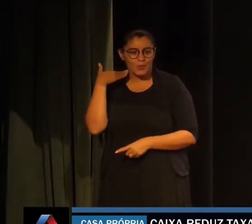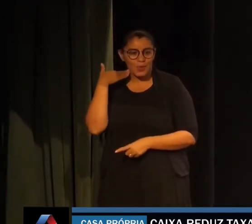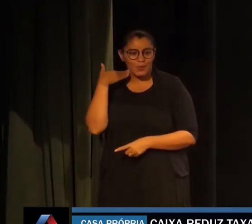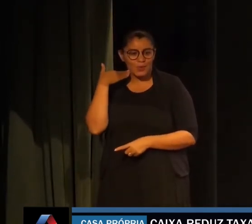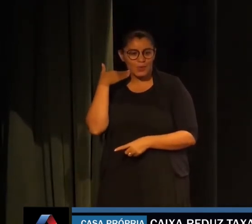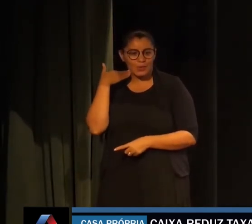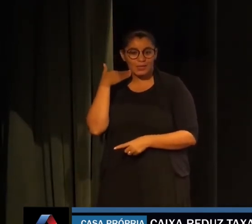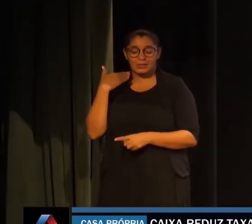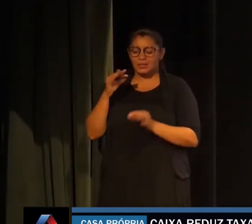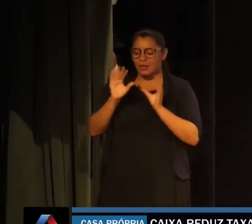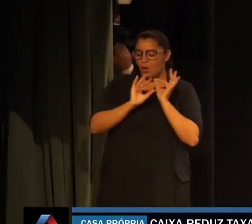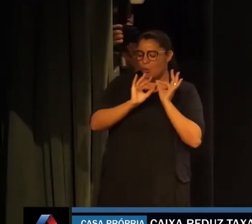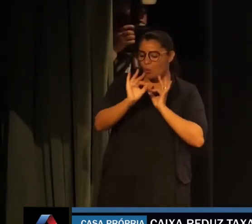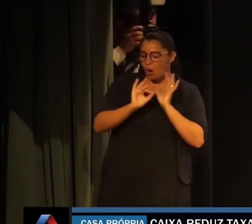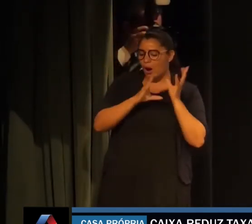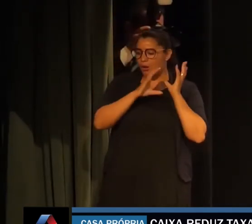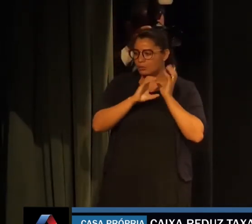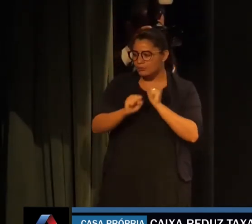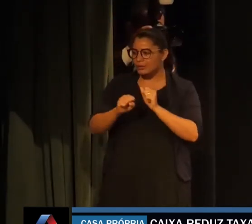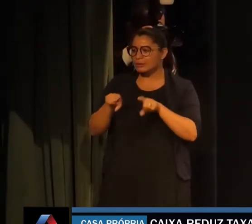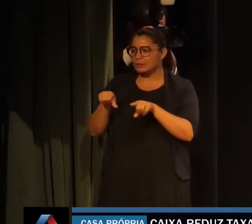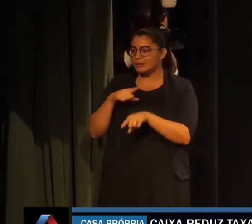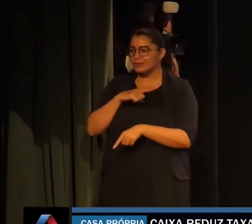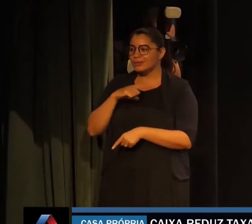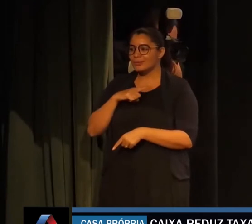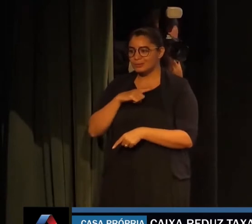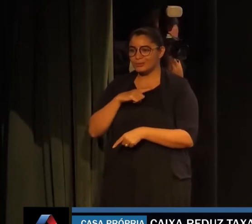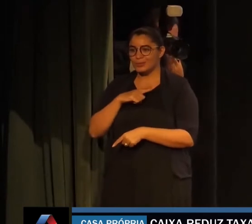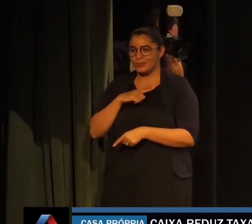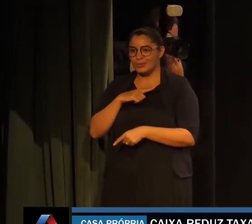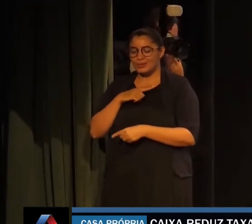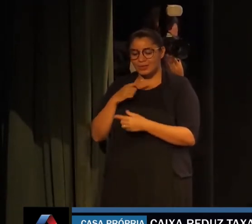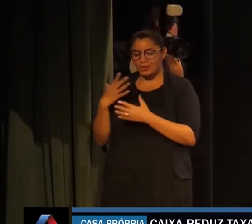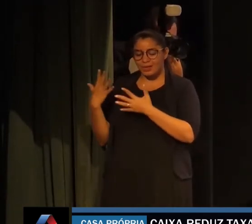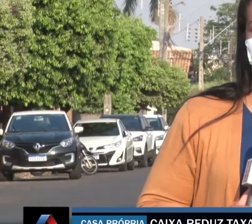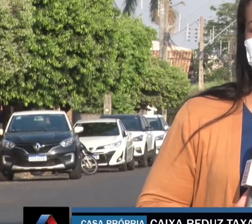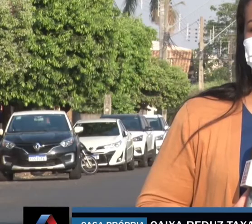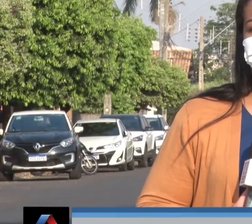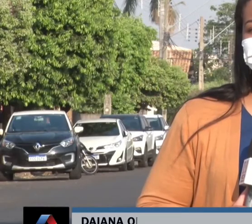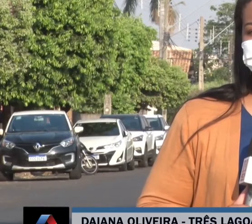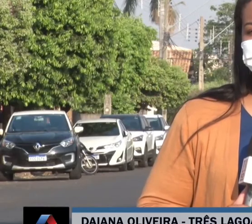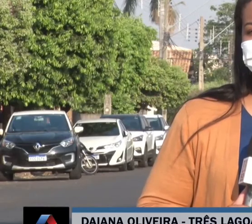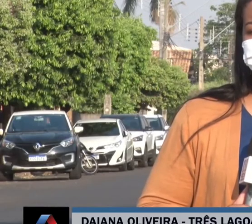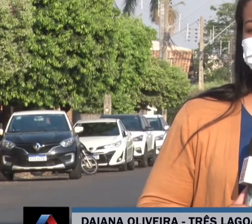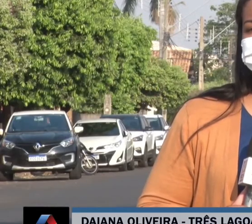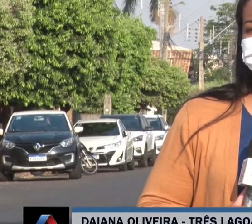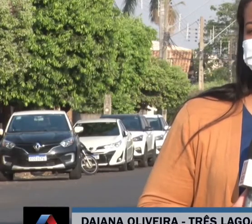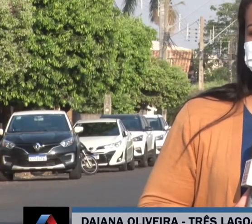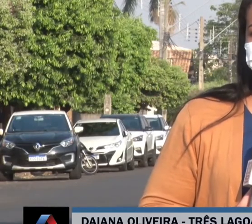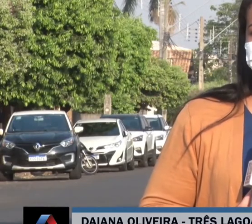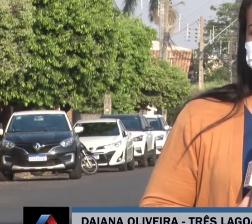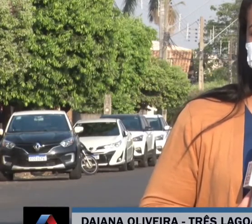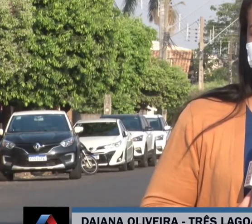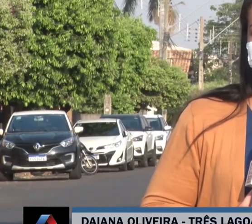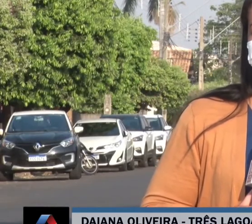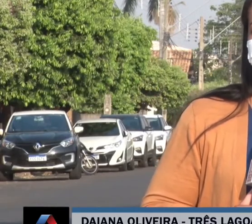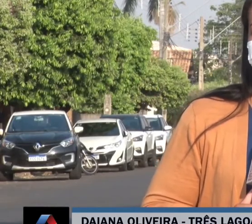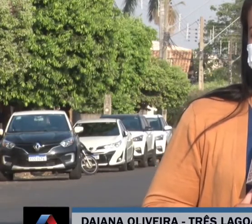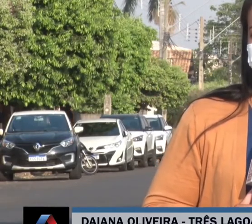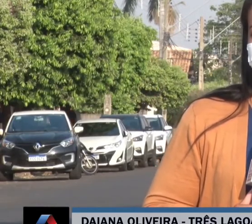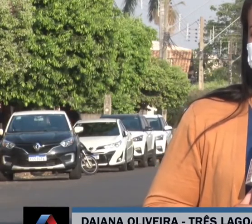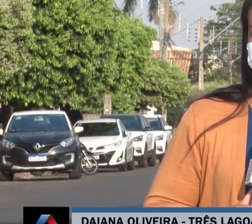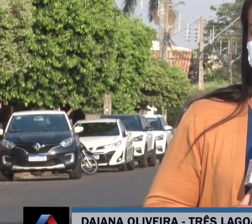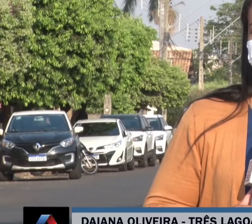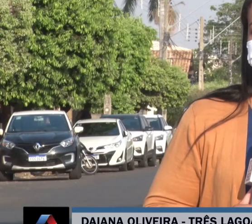tem um balanço muito forte e você tem um círculo virtuoso. As simulações com as novas linhas de